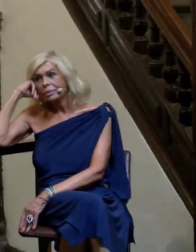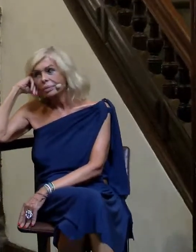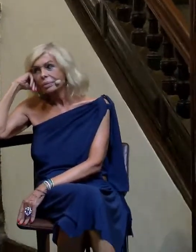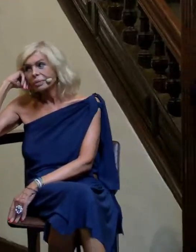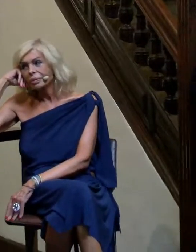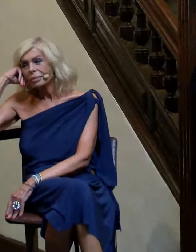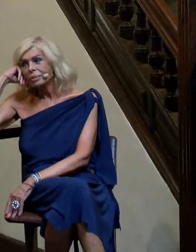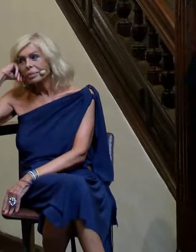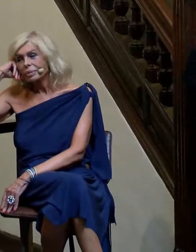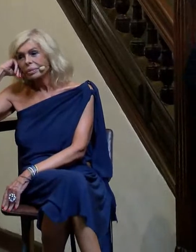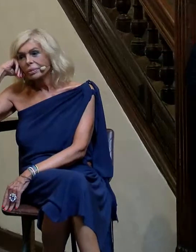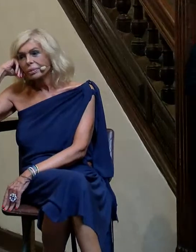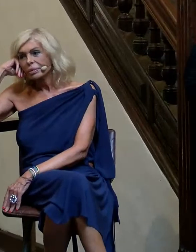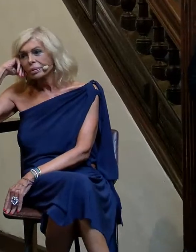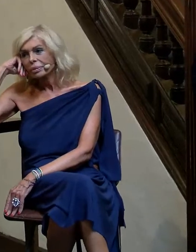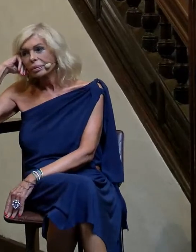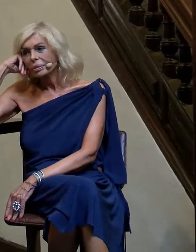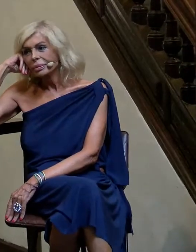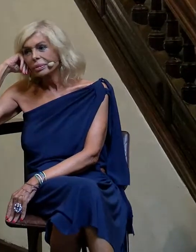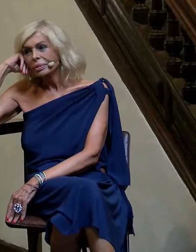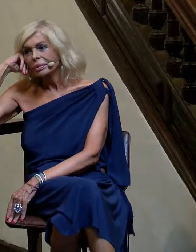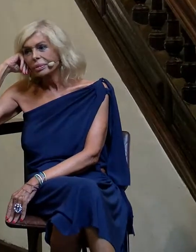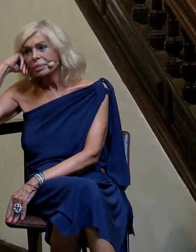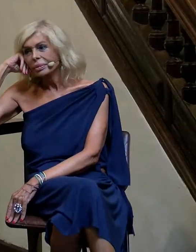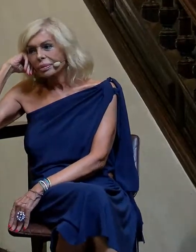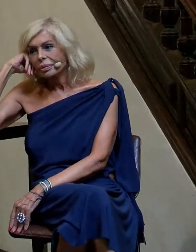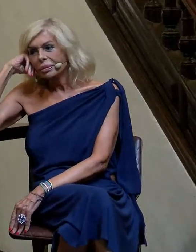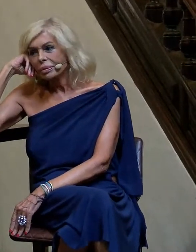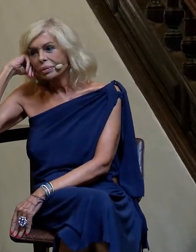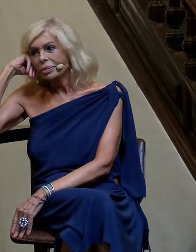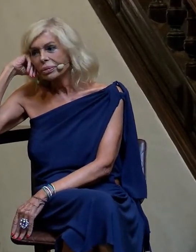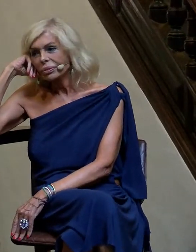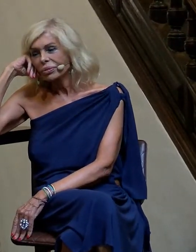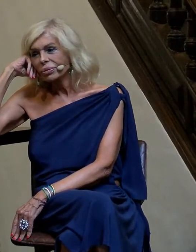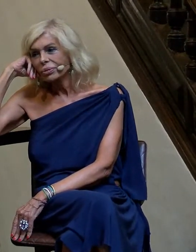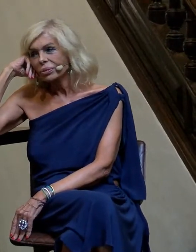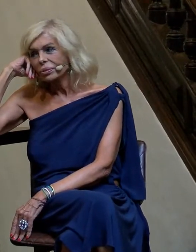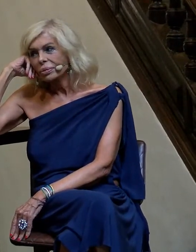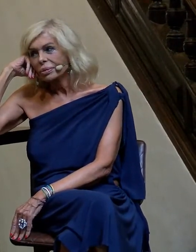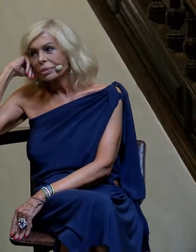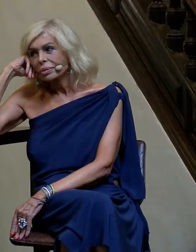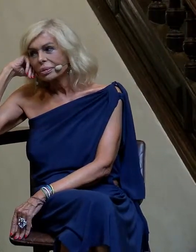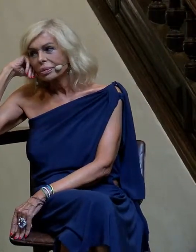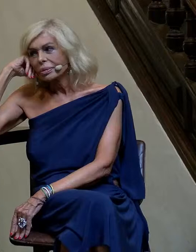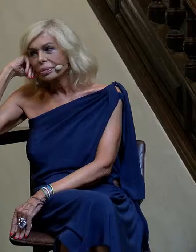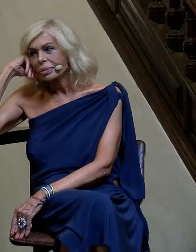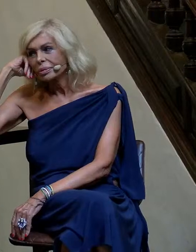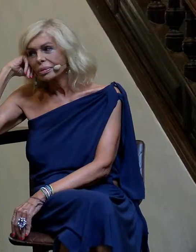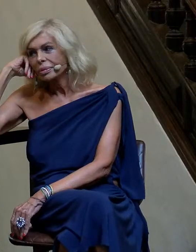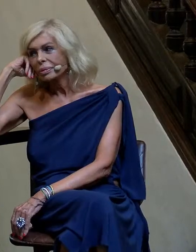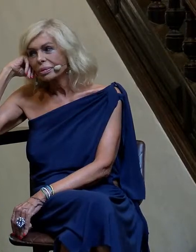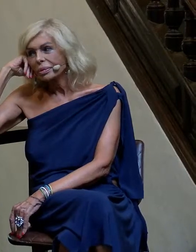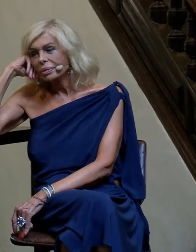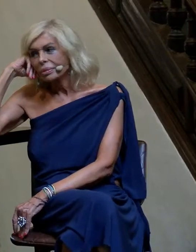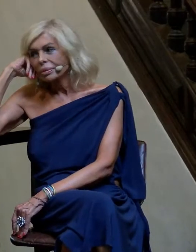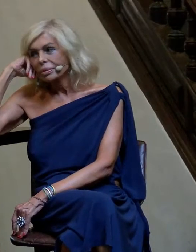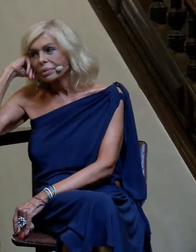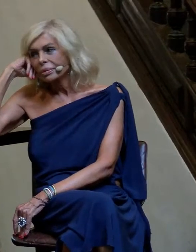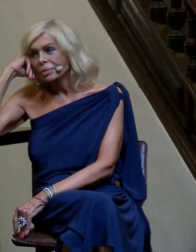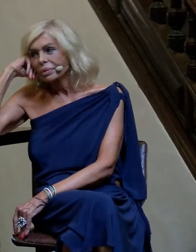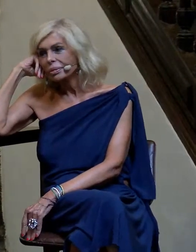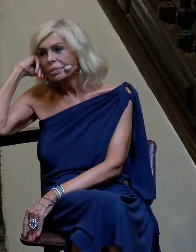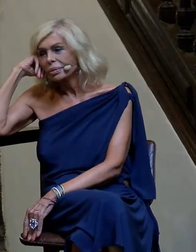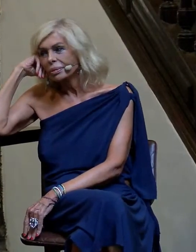por suerte, igual que otras islas del archipiélago canario aquí, se ha vivido en libertad, te acuestes con quien te acuestes.